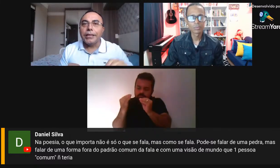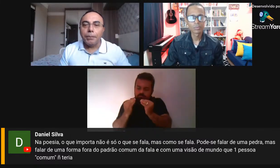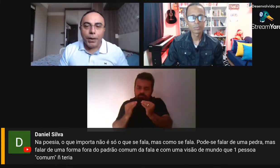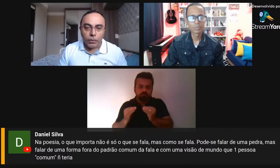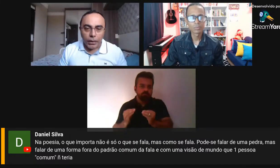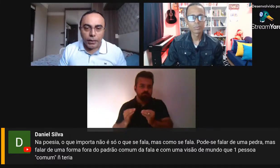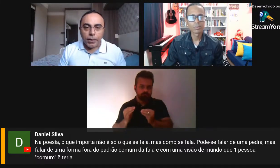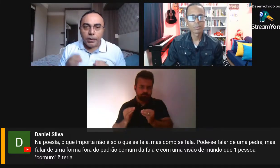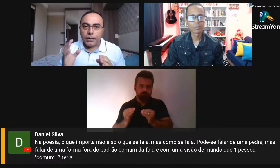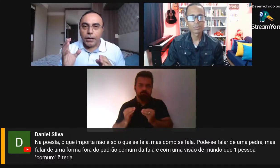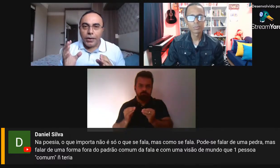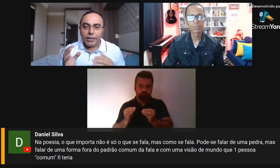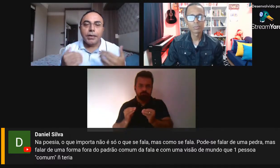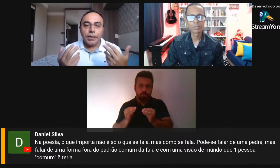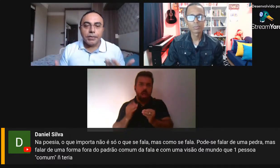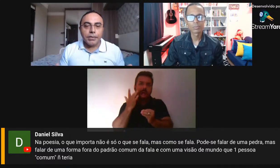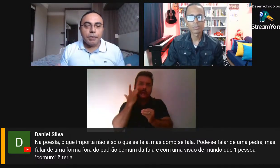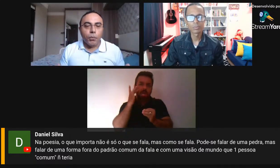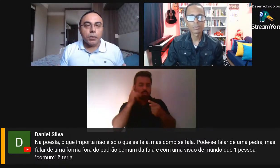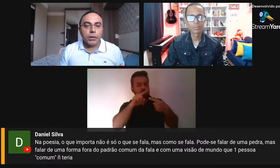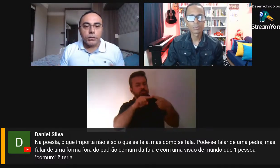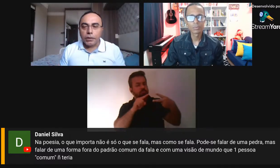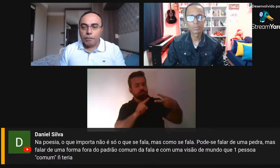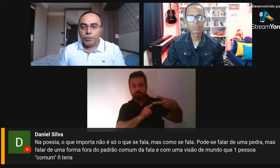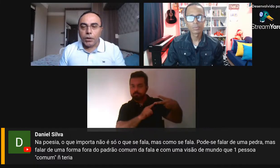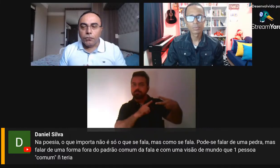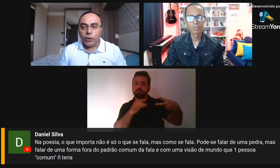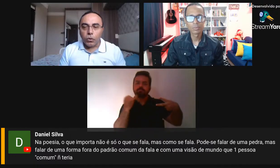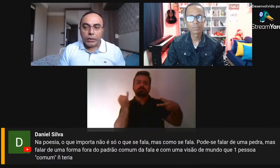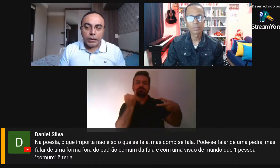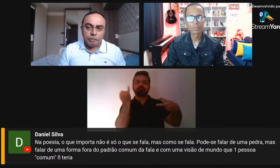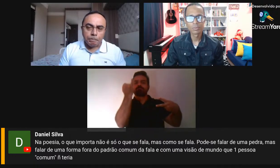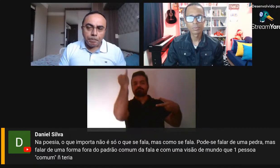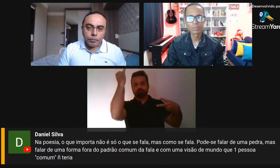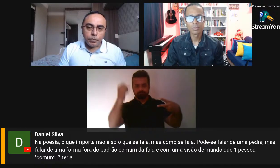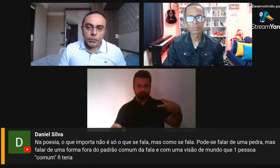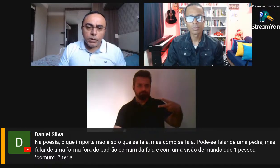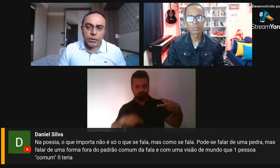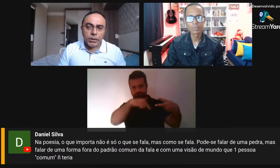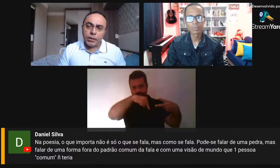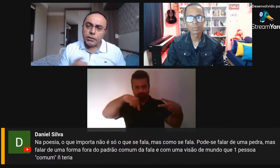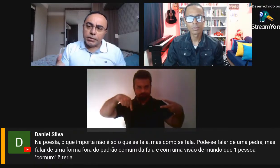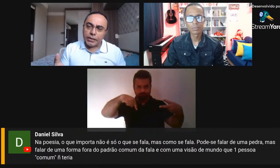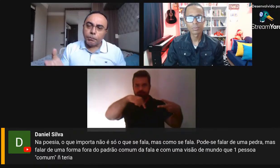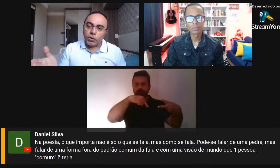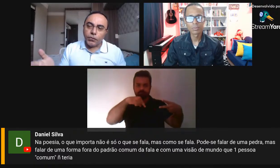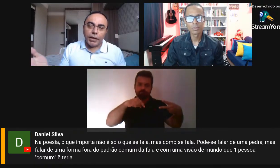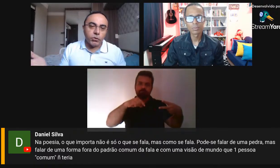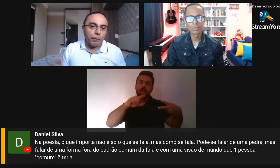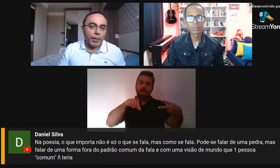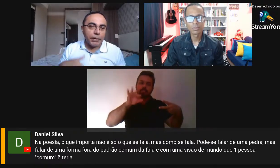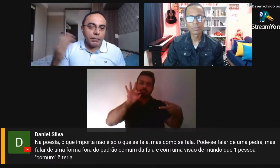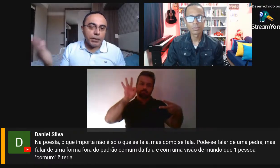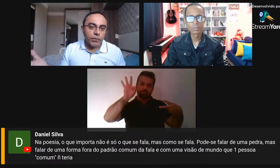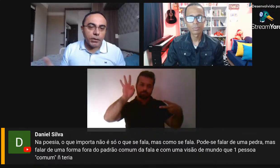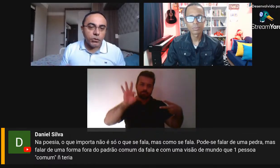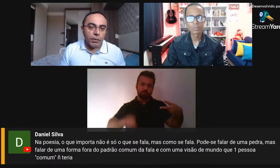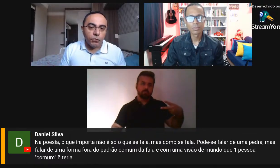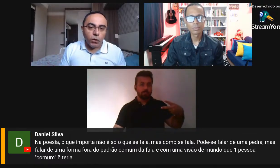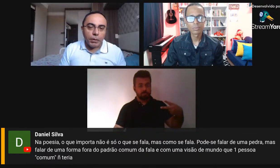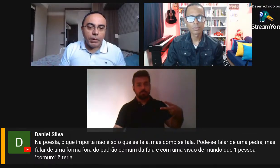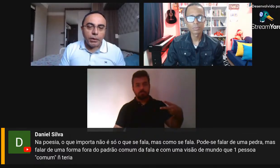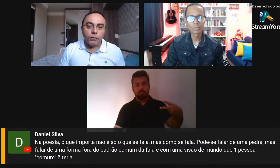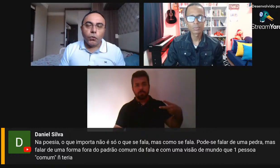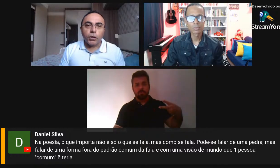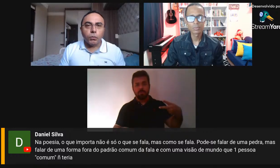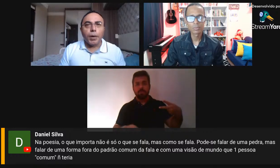endereçar ela para alguém? Então, é importante o que ele falou aqui. E ele diz aqui, pode falar de uma pedra, mas falar de